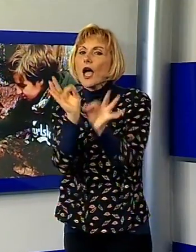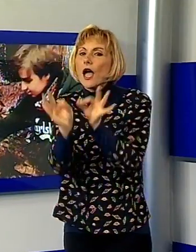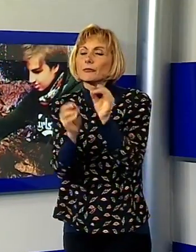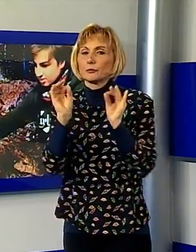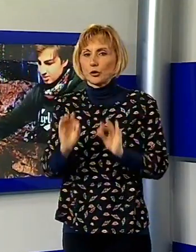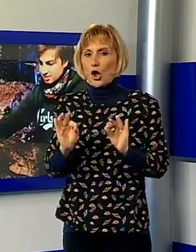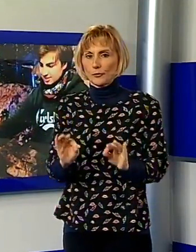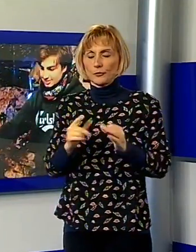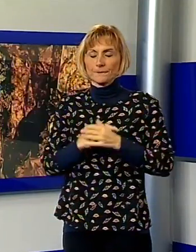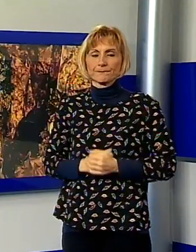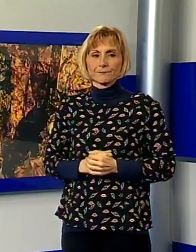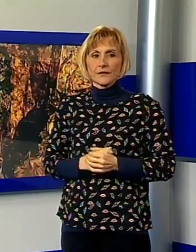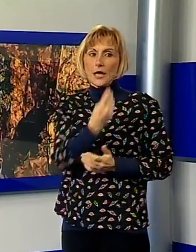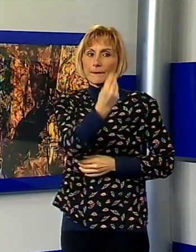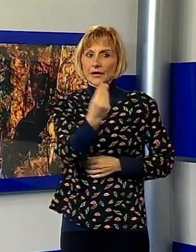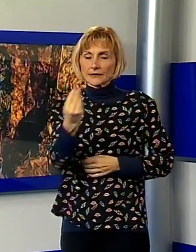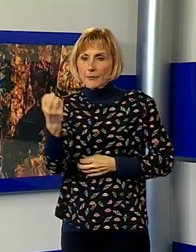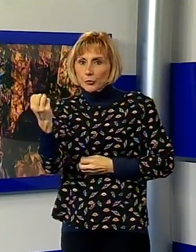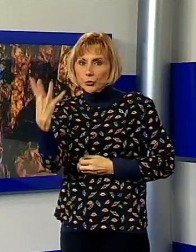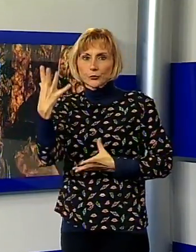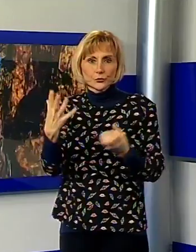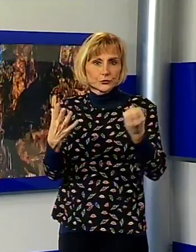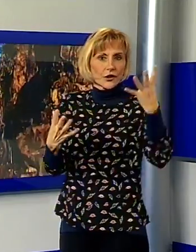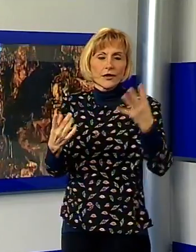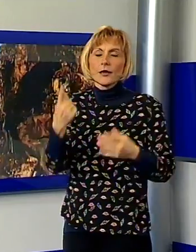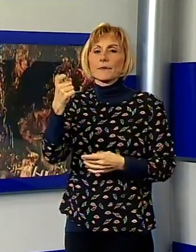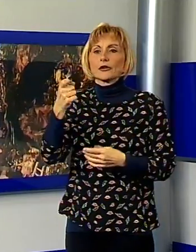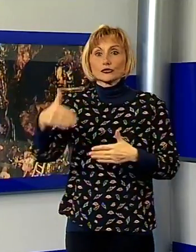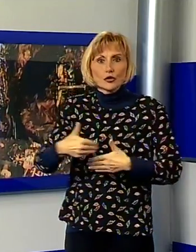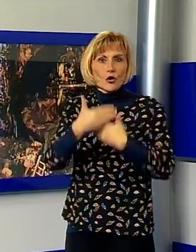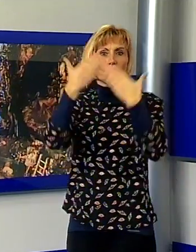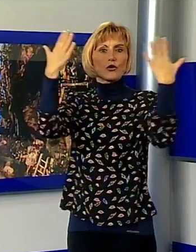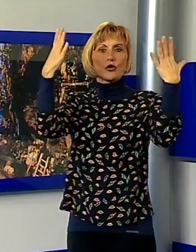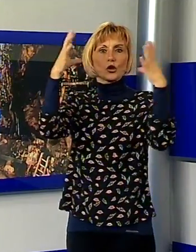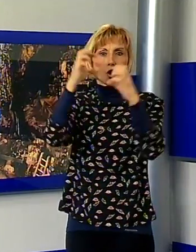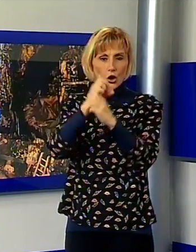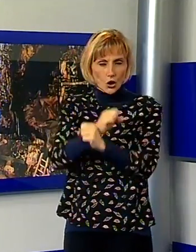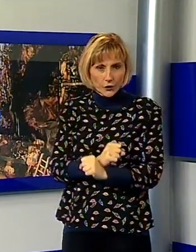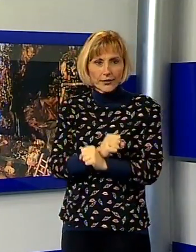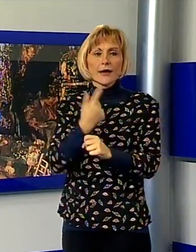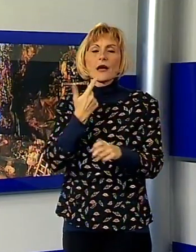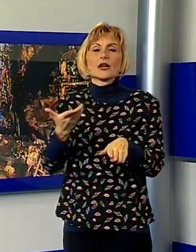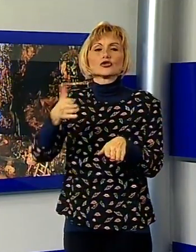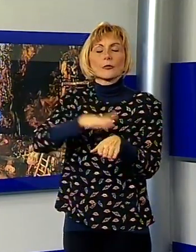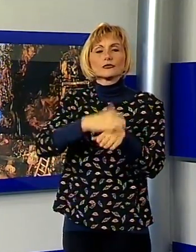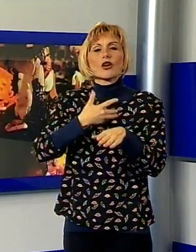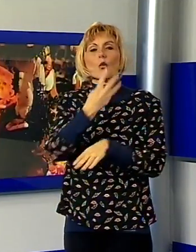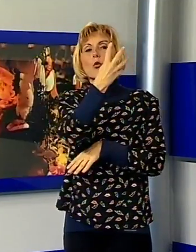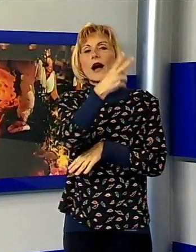presepe che vedete ha giochi di luce per simulare il giorno e la notte, ma soprattutto ha ben 42 personaggi in movimento,